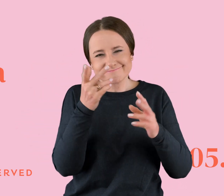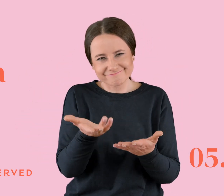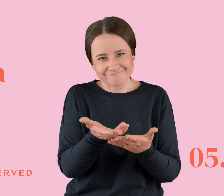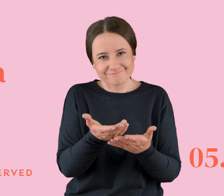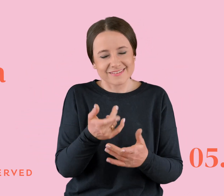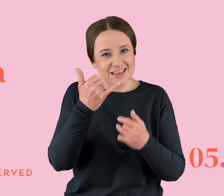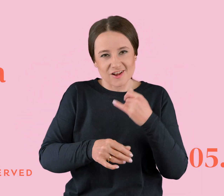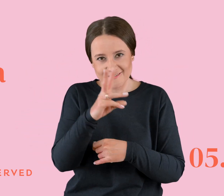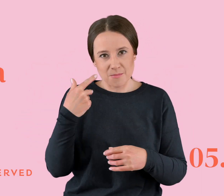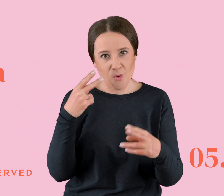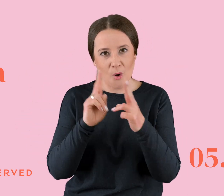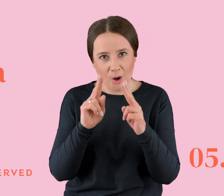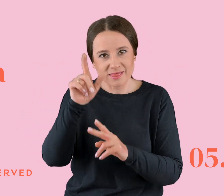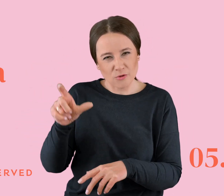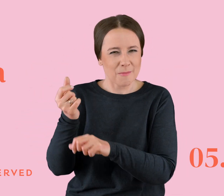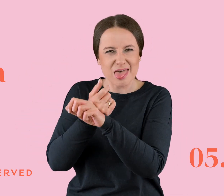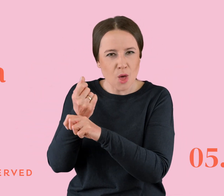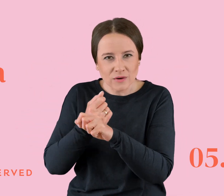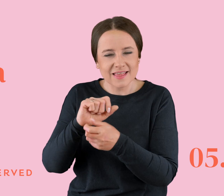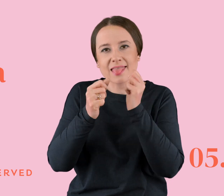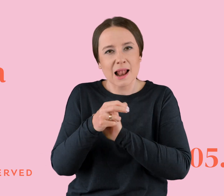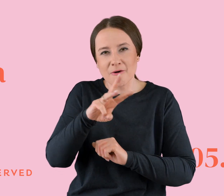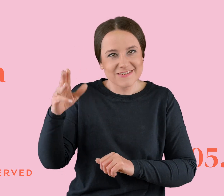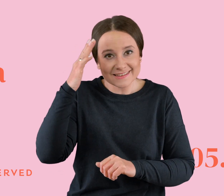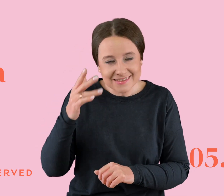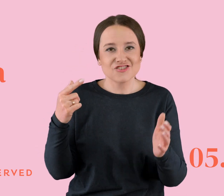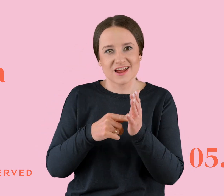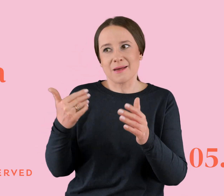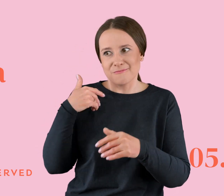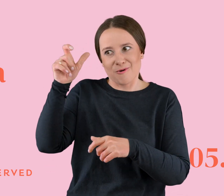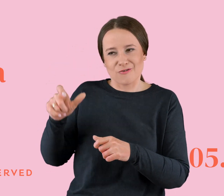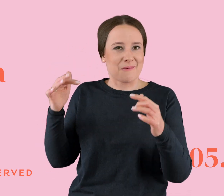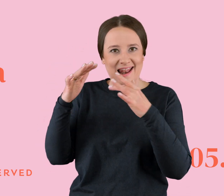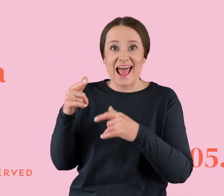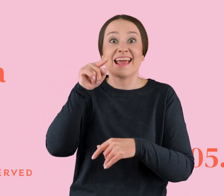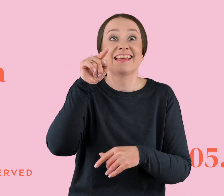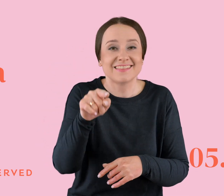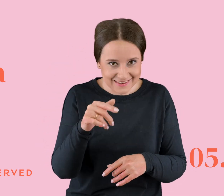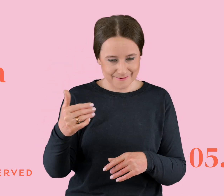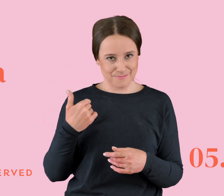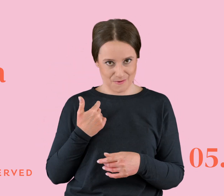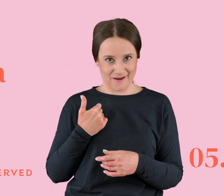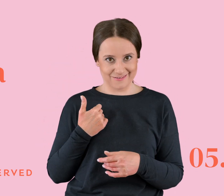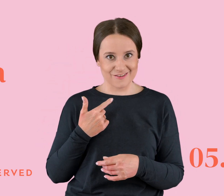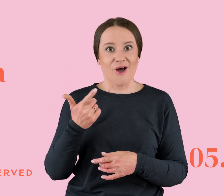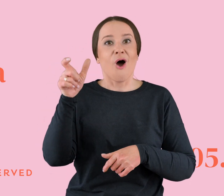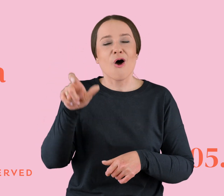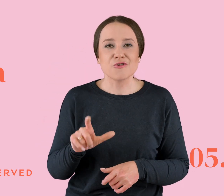mieliście kontakt z taką osobą i z taką toksyną, albo znacie osobę, która w takiej relacji była i to Wy byliście tymi osobami, które mówiły, że